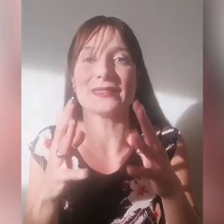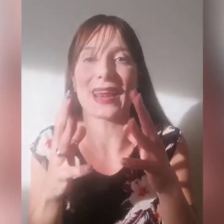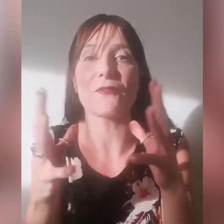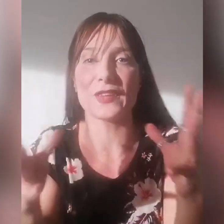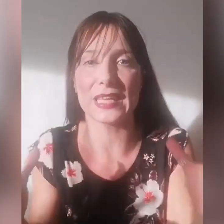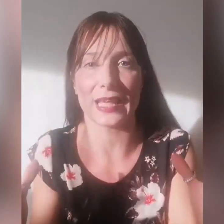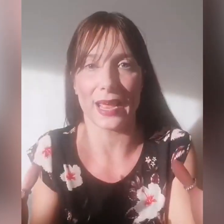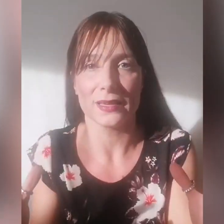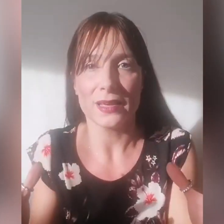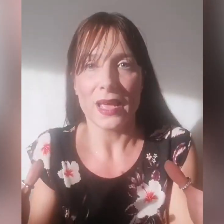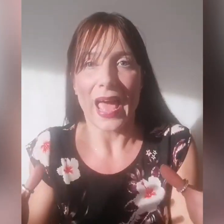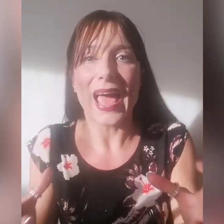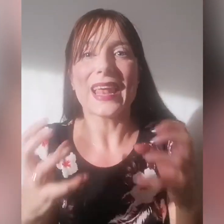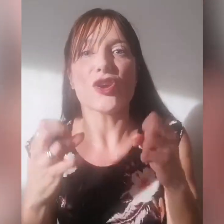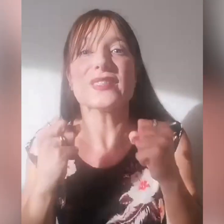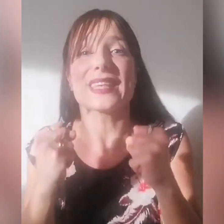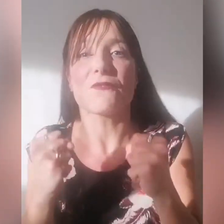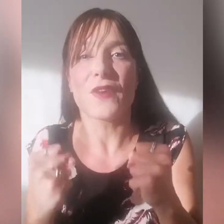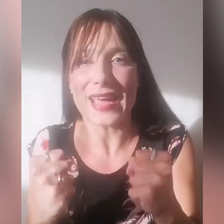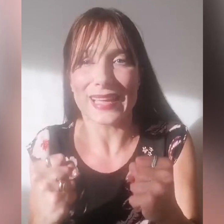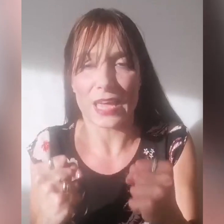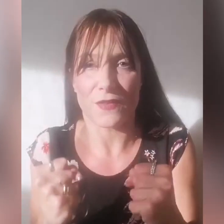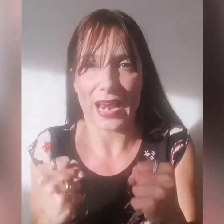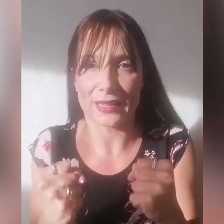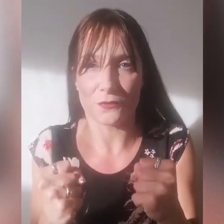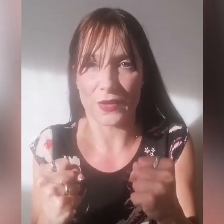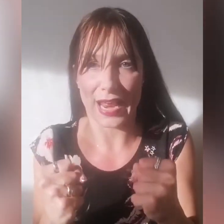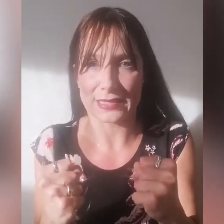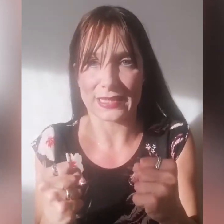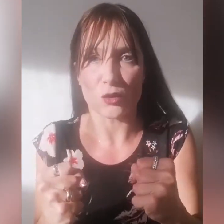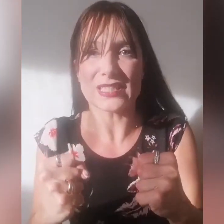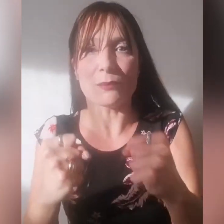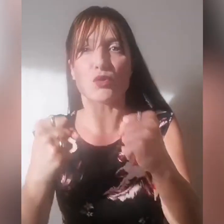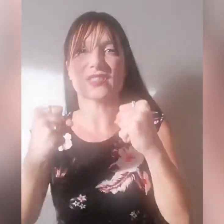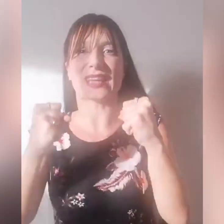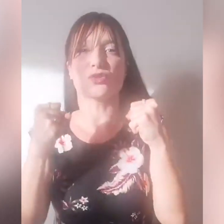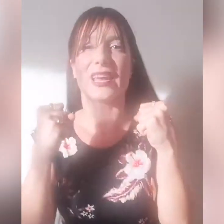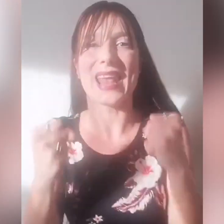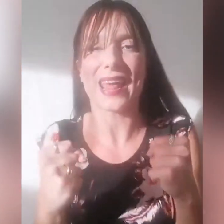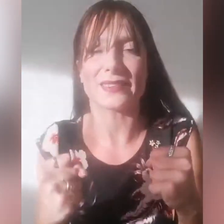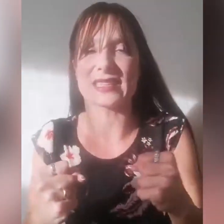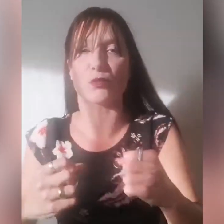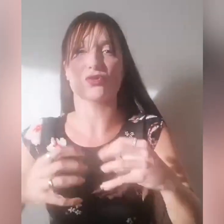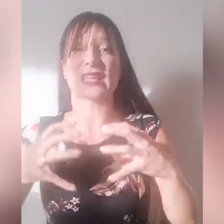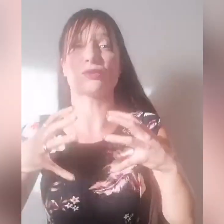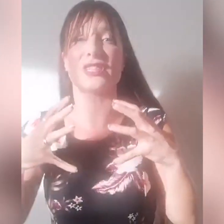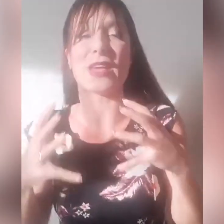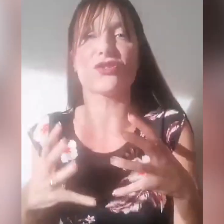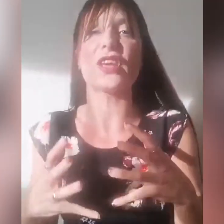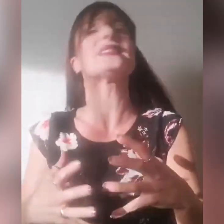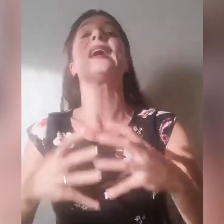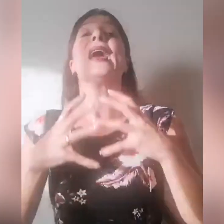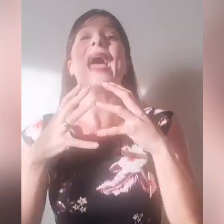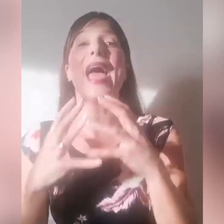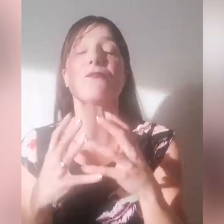andrà a finire, è la nostra fede che farà la differenza. Noi siamo in uno stato di allerta, siamo in uno stato di emergenza. È